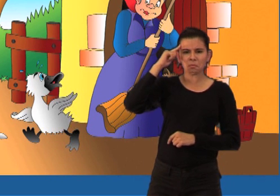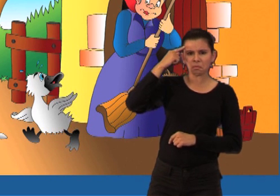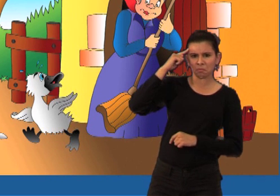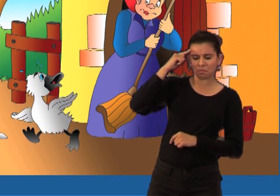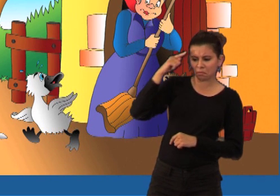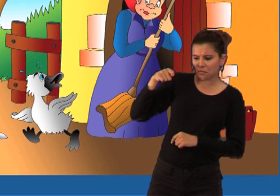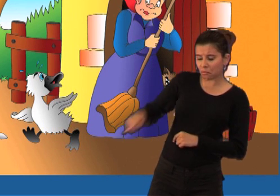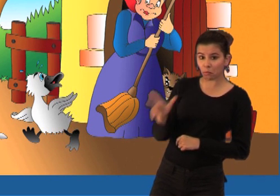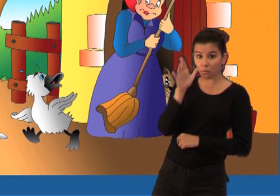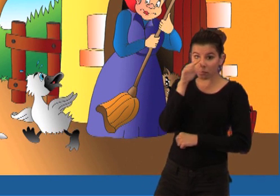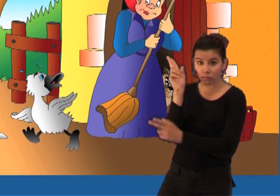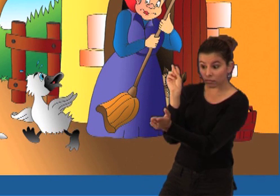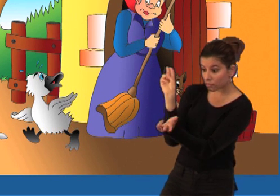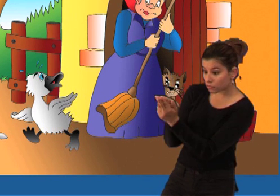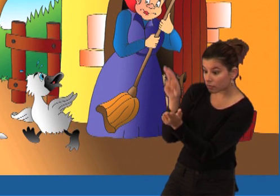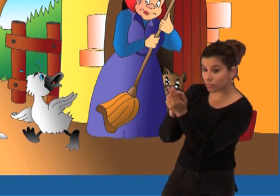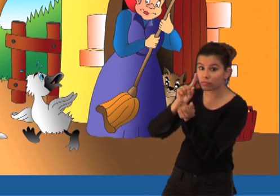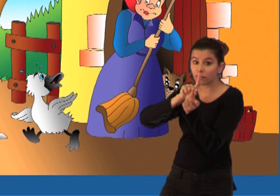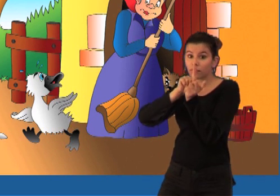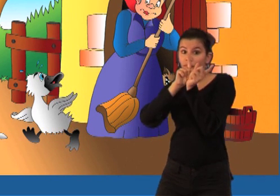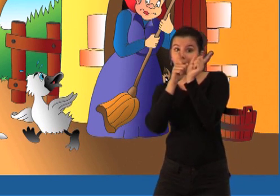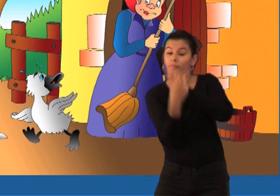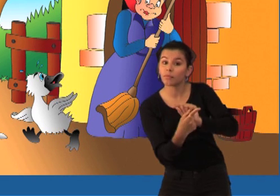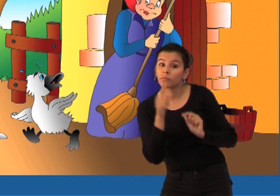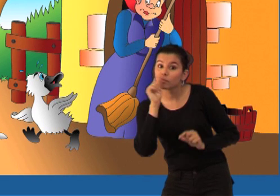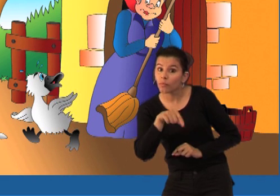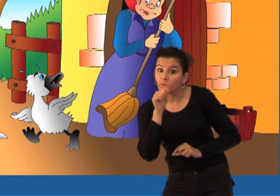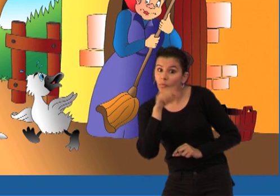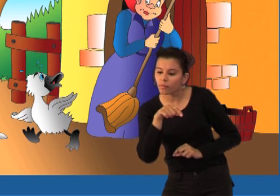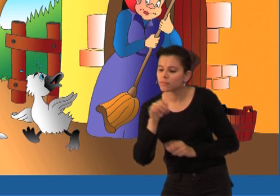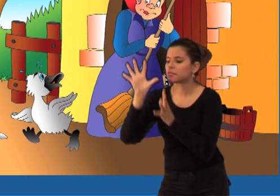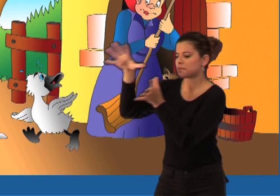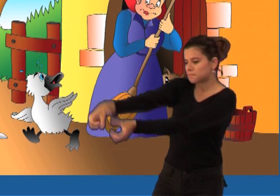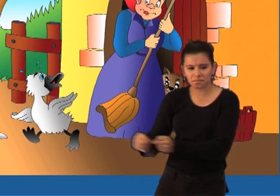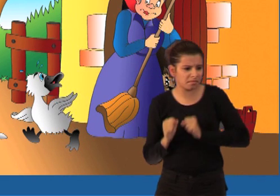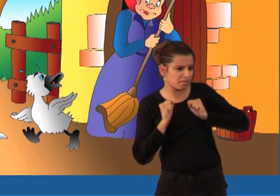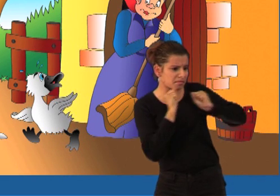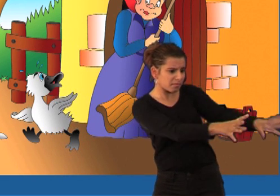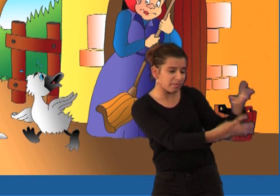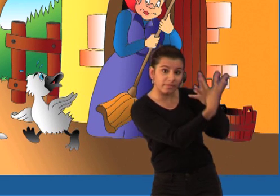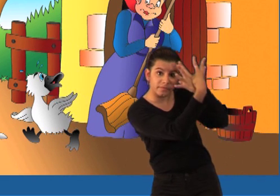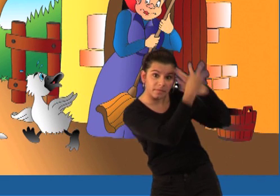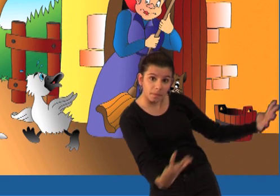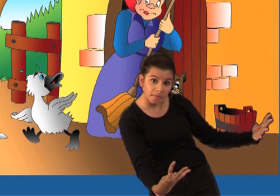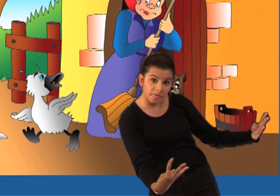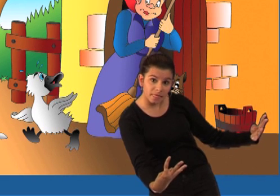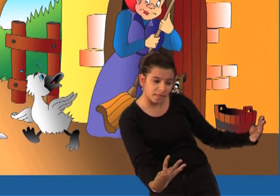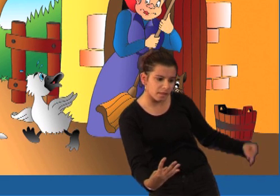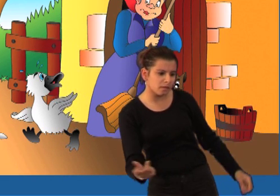Ona pomisli da je pače kokoš. Stave ga u kaves. Čekala je da